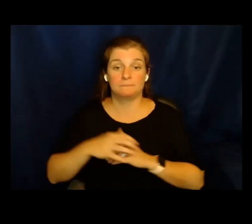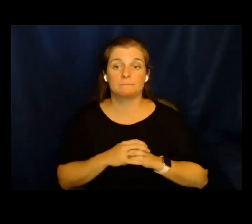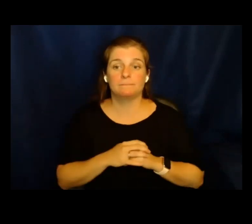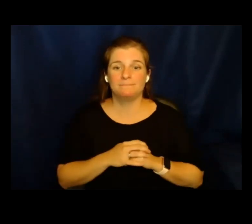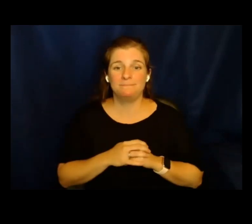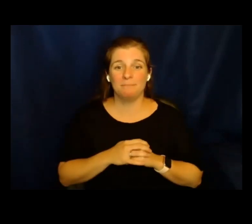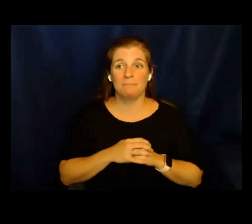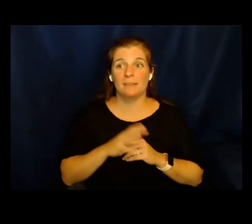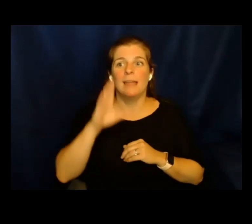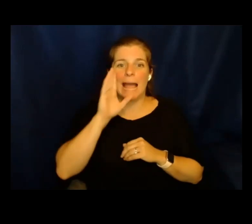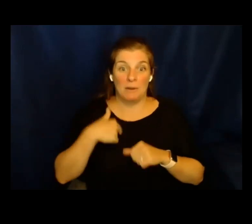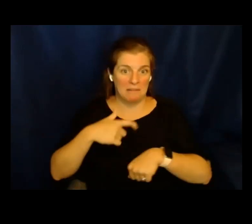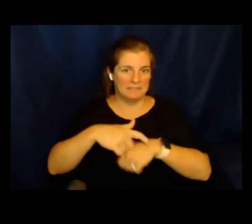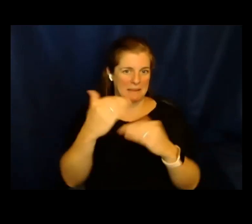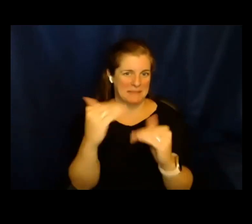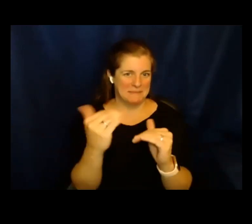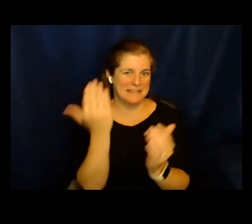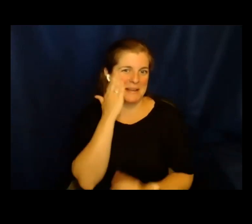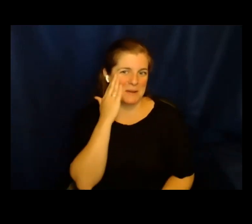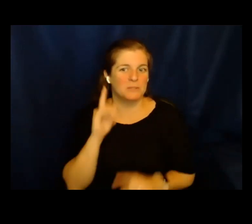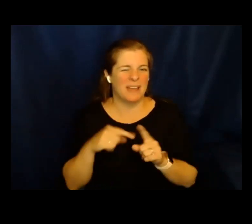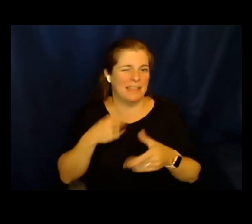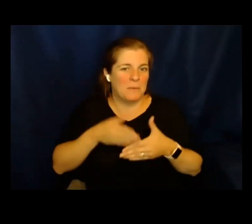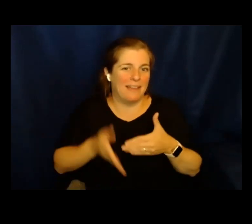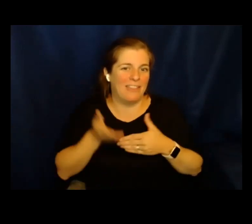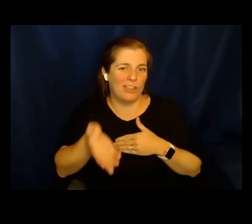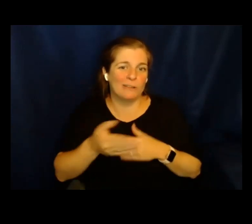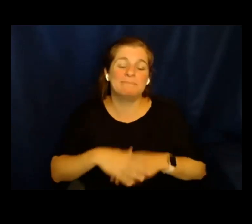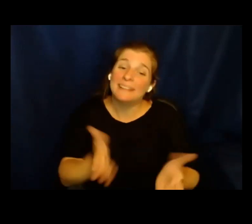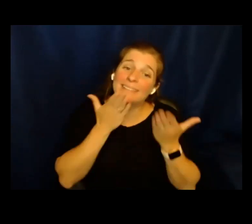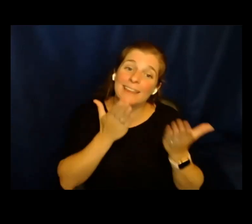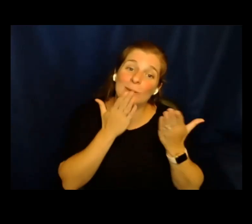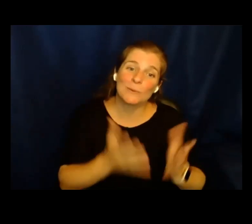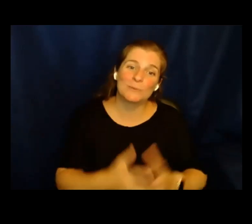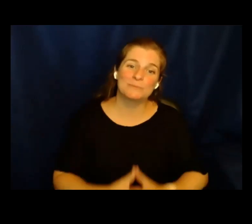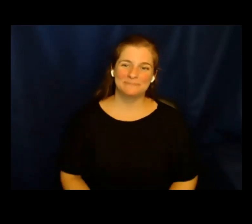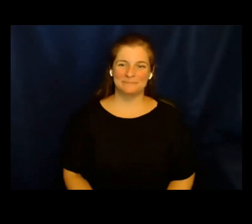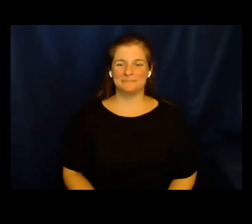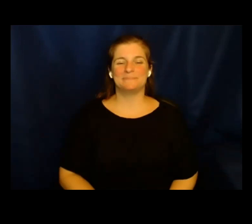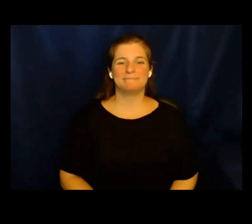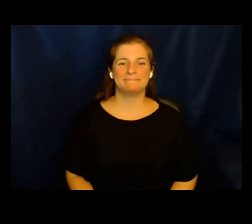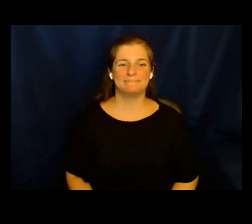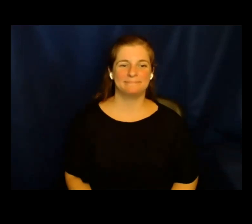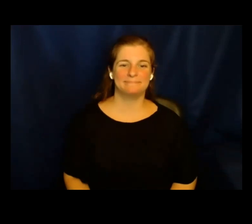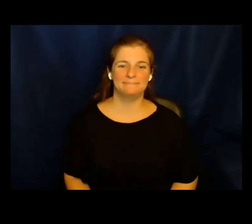Sé que tenemos cierto tiempo y límite de tiempo, así que finalizaré ahí. Gracias.